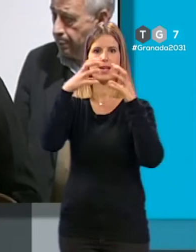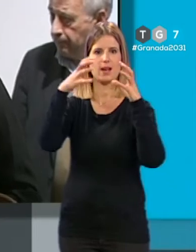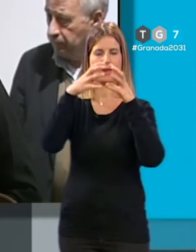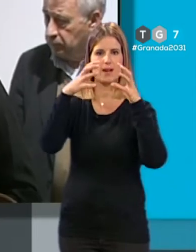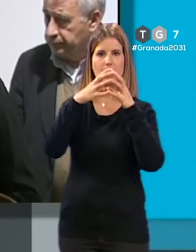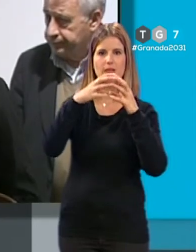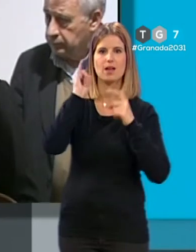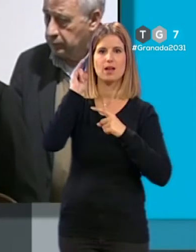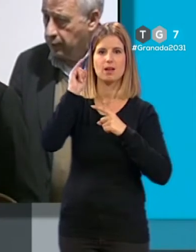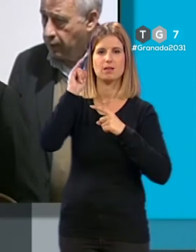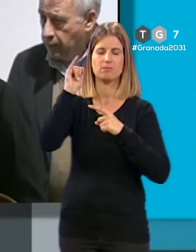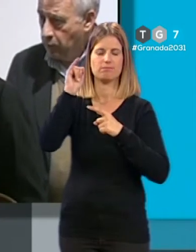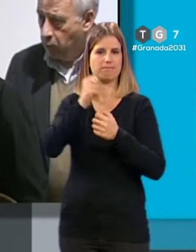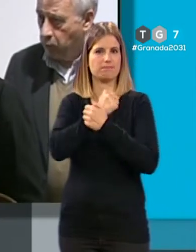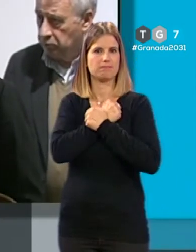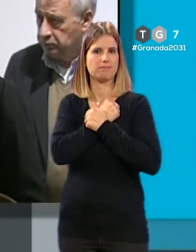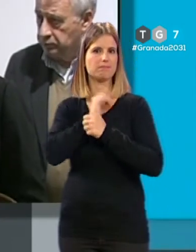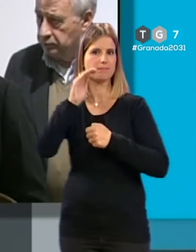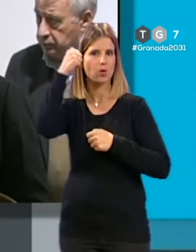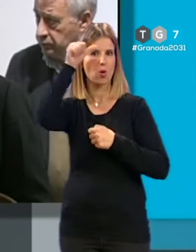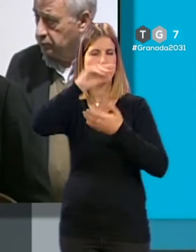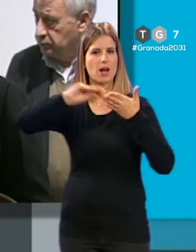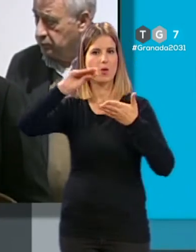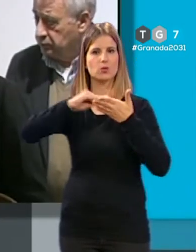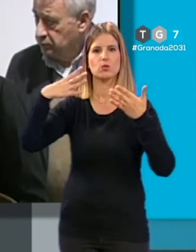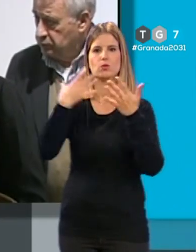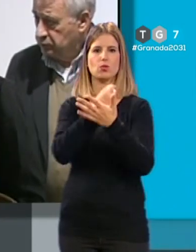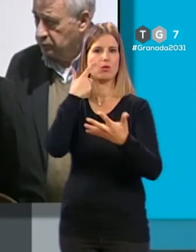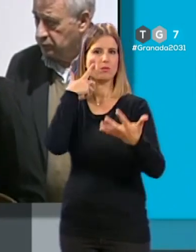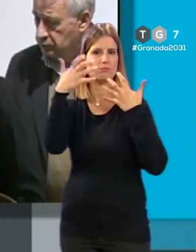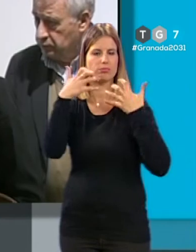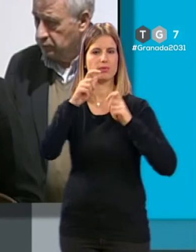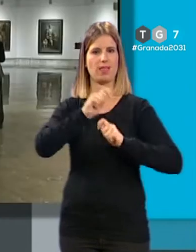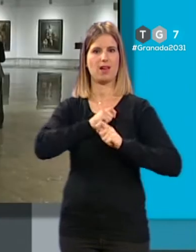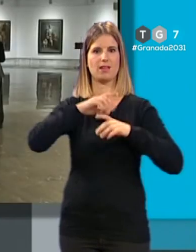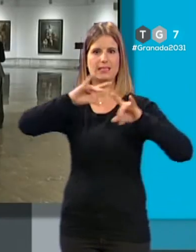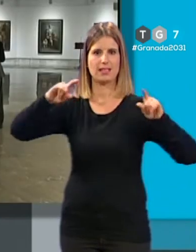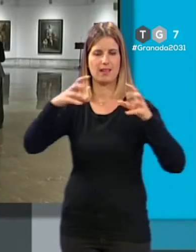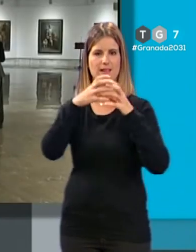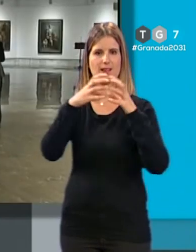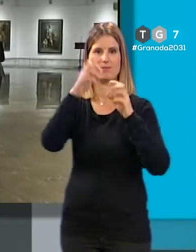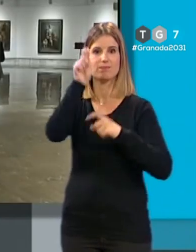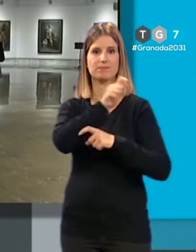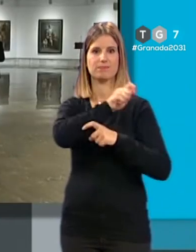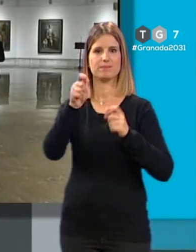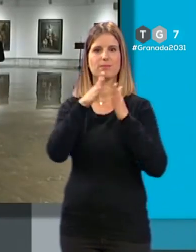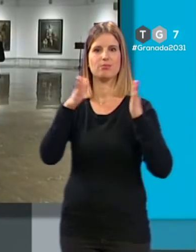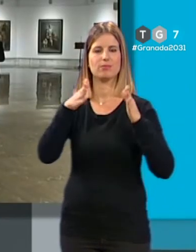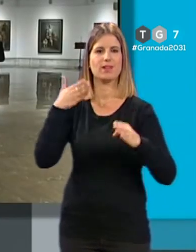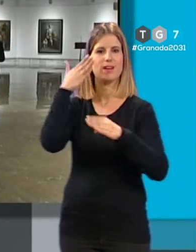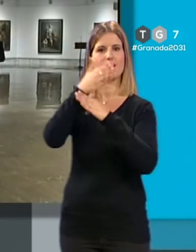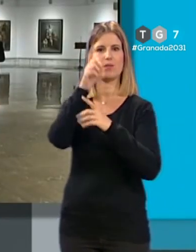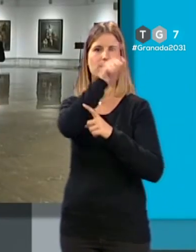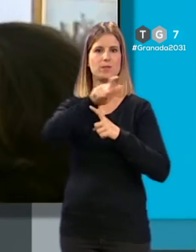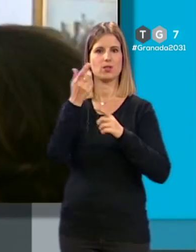que él ama y hacia todo el arte que ha dejado en nuestra tierra. La inauguración contó con la presencia de